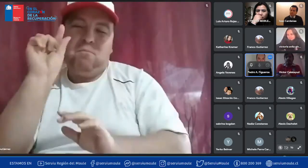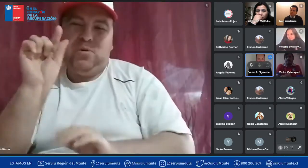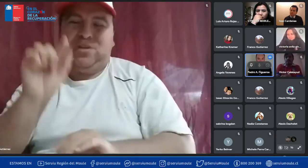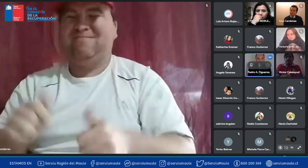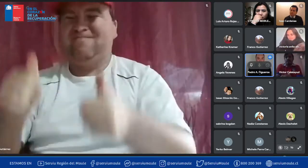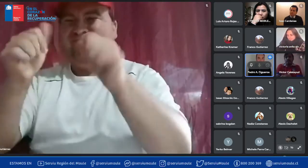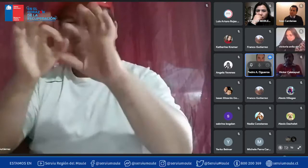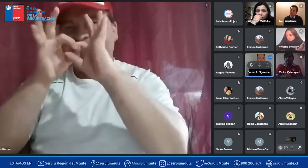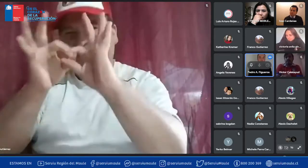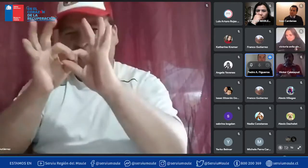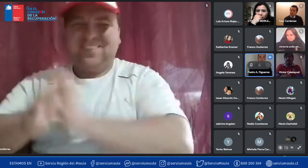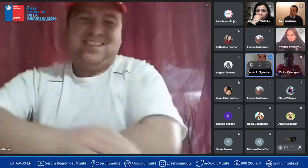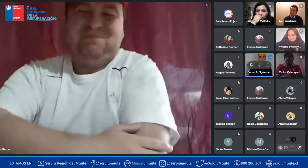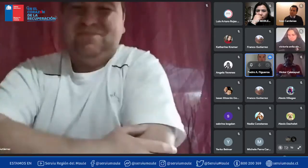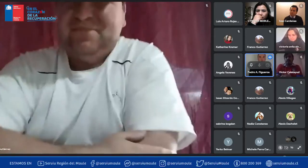vienen las noticias muchas gracias